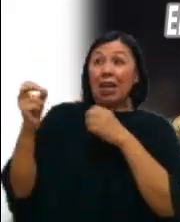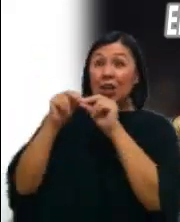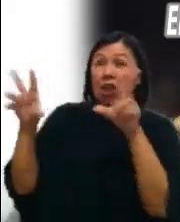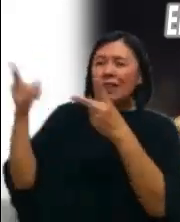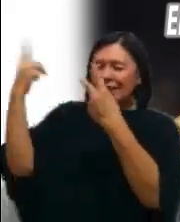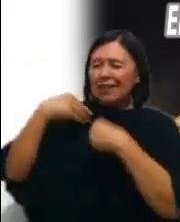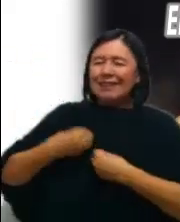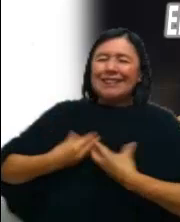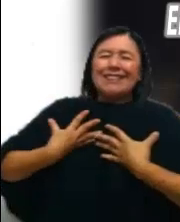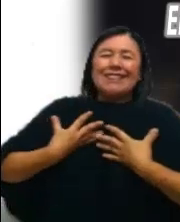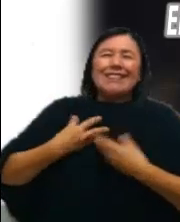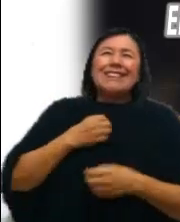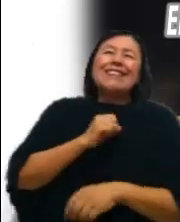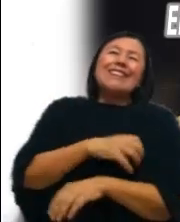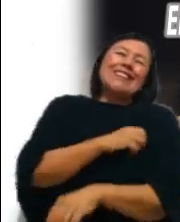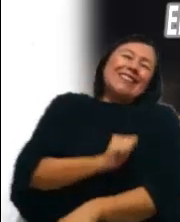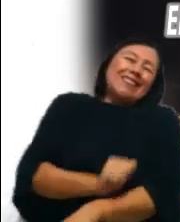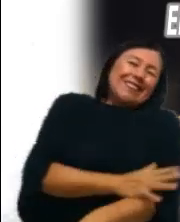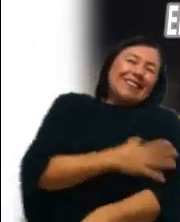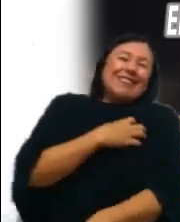Saber que Dios es mi Padre